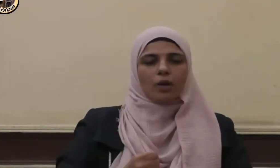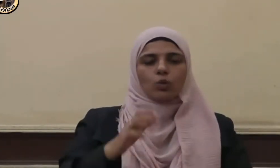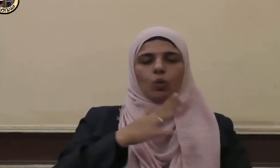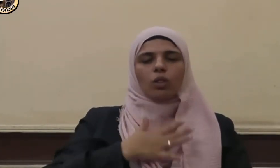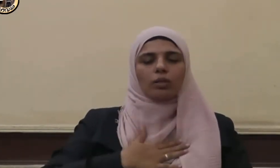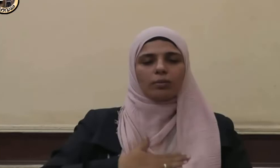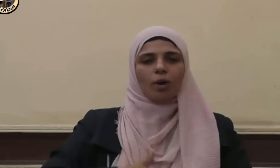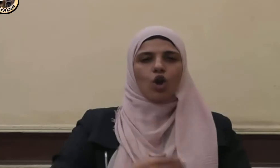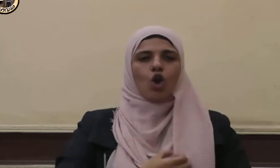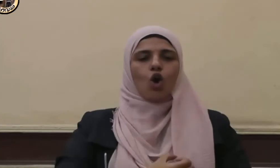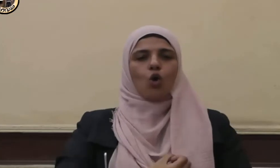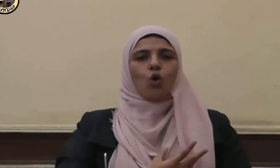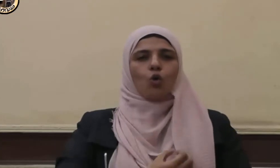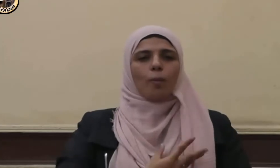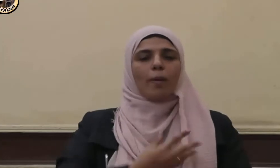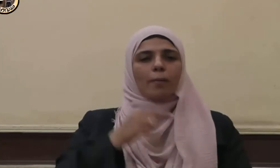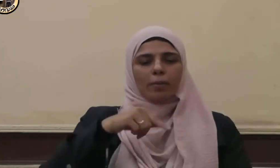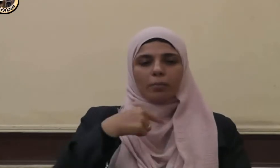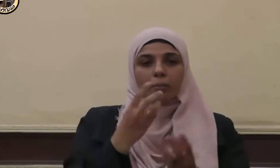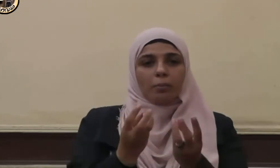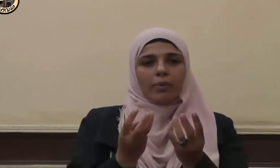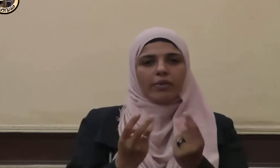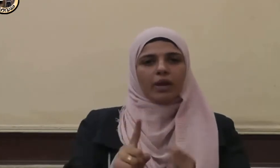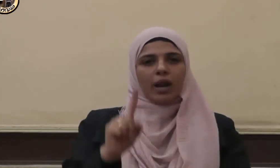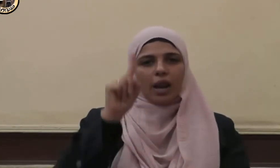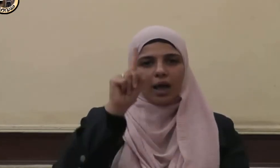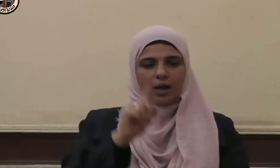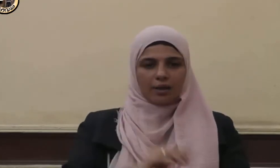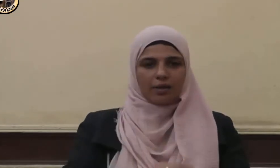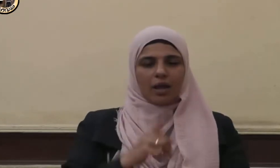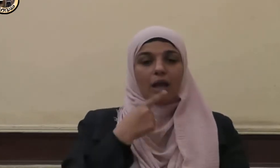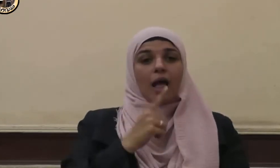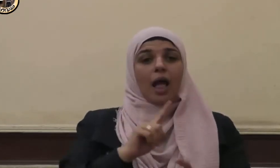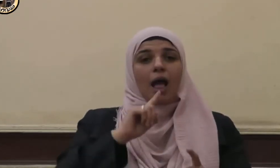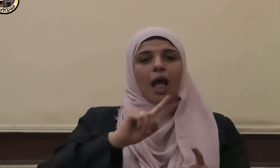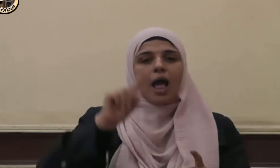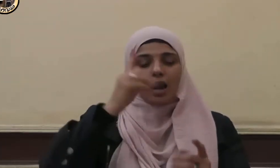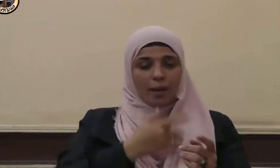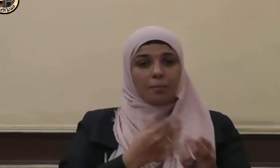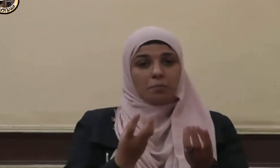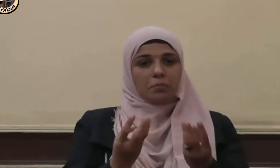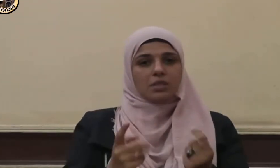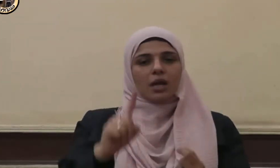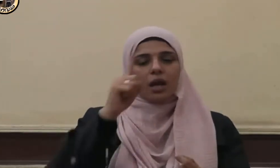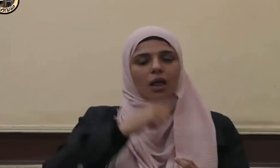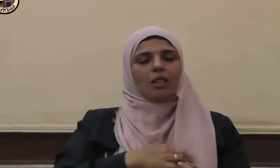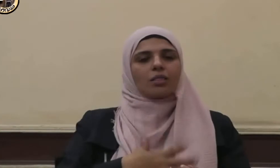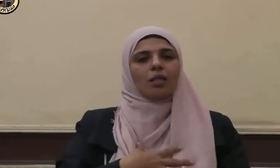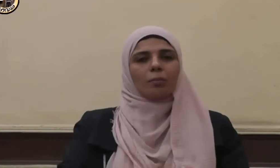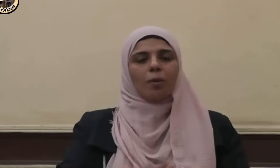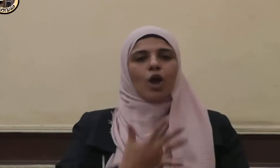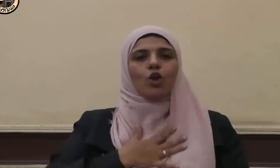قلوبهم بذكر الله أنا بذكر الله تطمئن قلوب